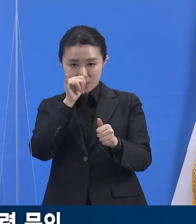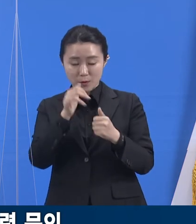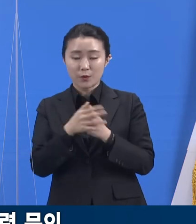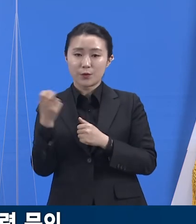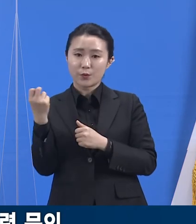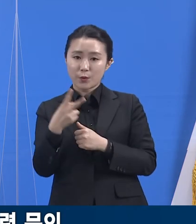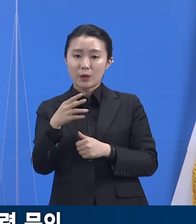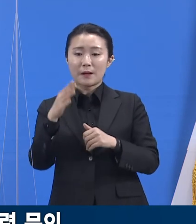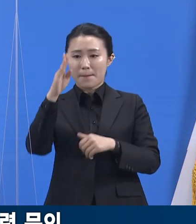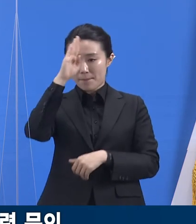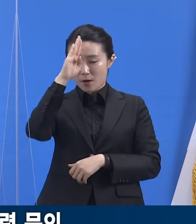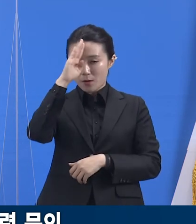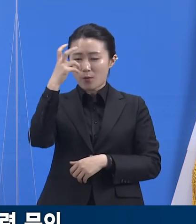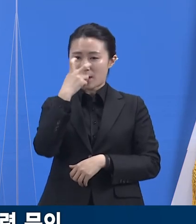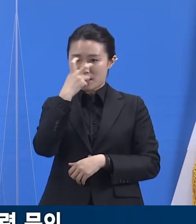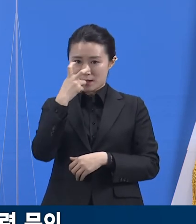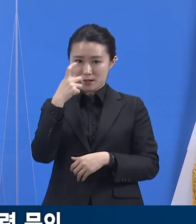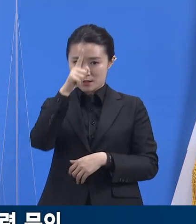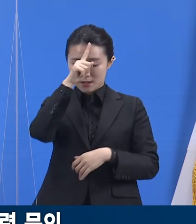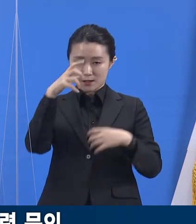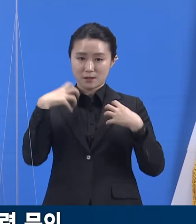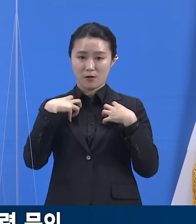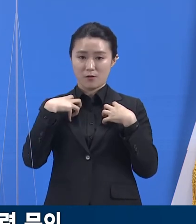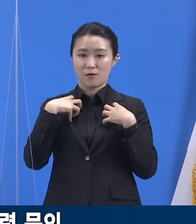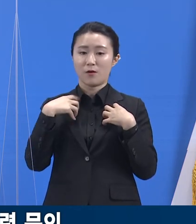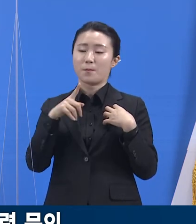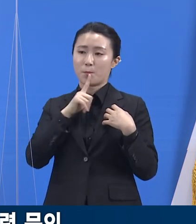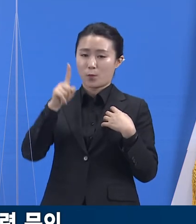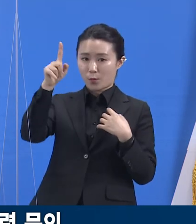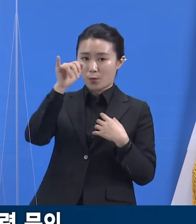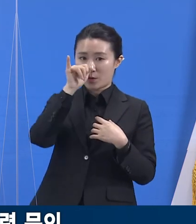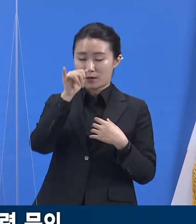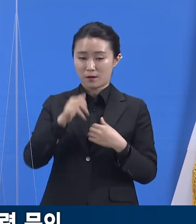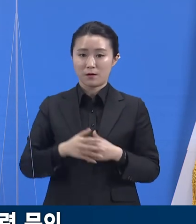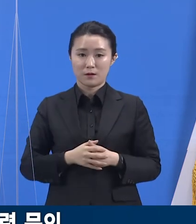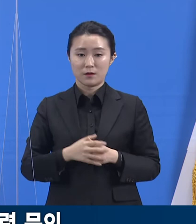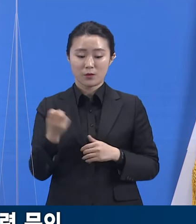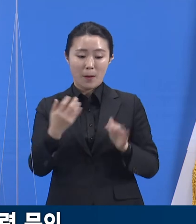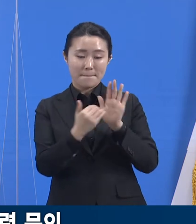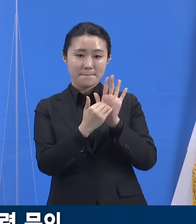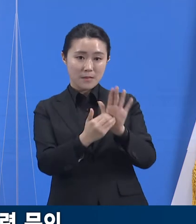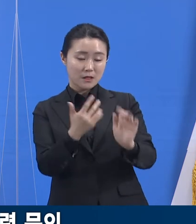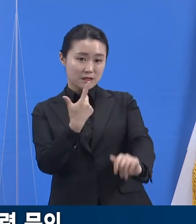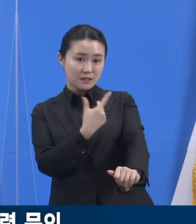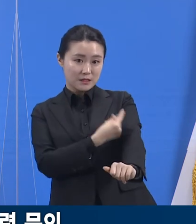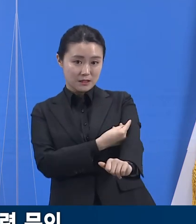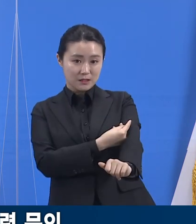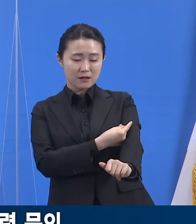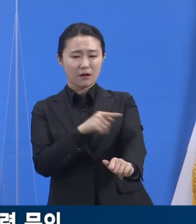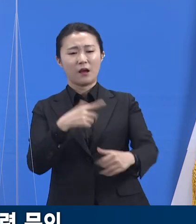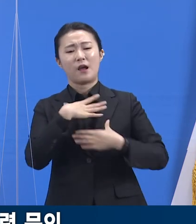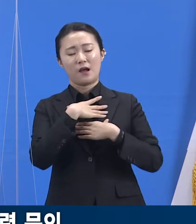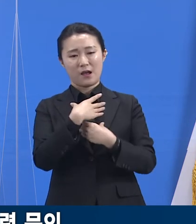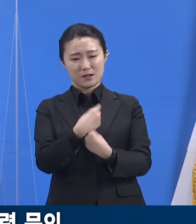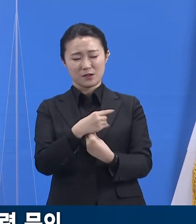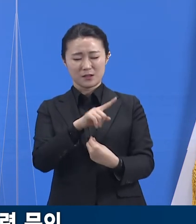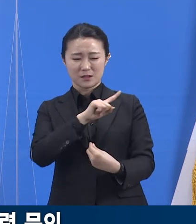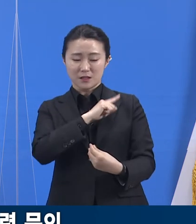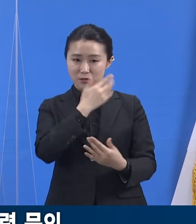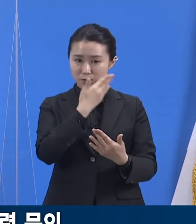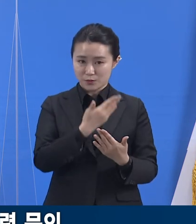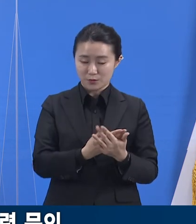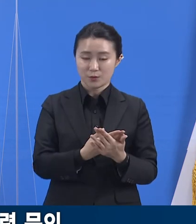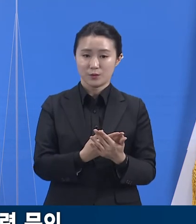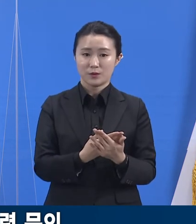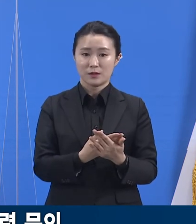보고하여 대응하게 됩니다. 백신 접종 관리 전반에 있어 안전성을 최우선 가치에 두고 실행해